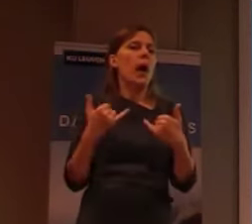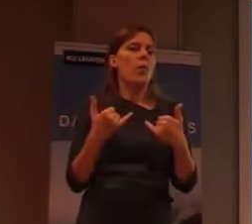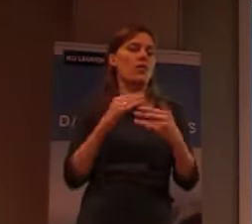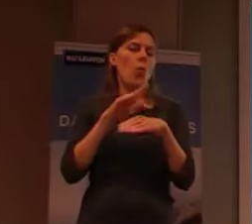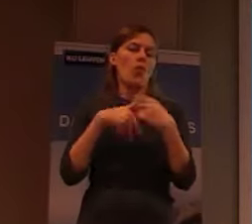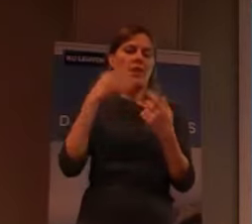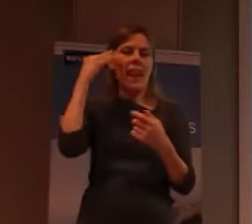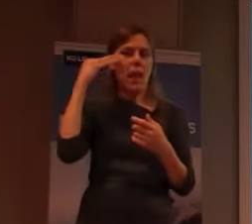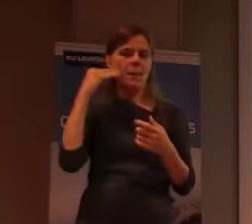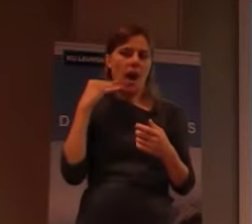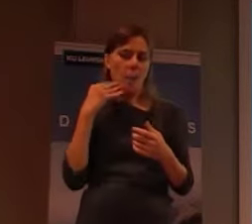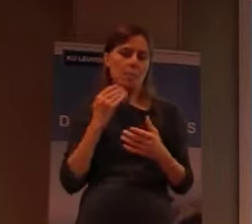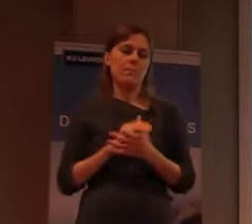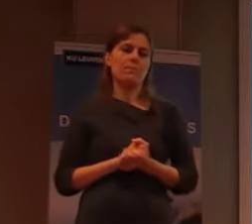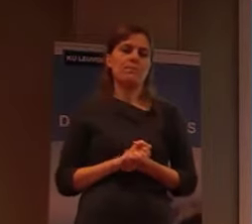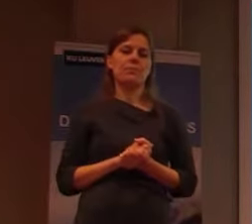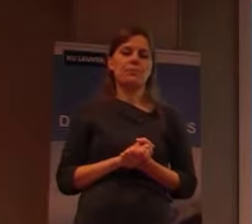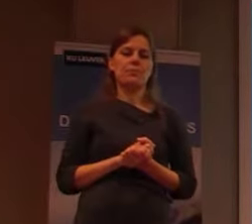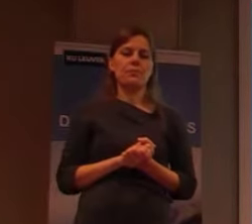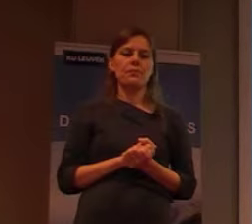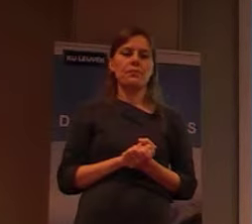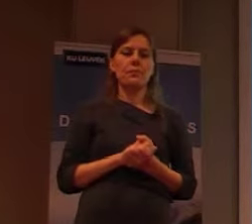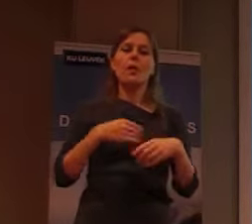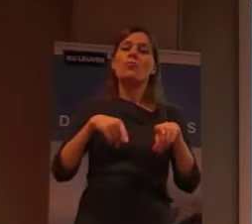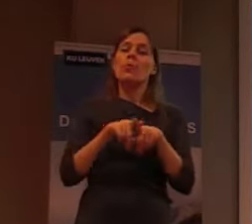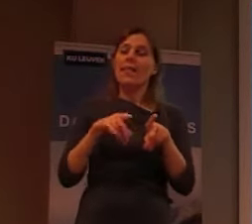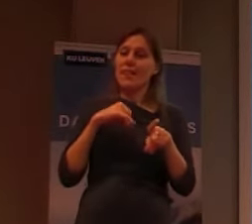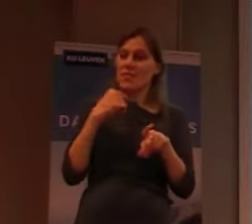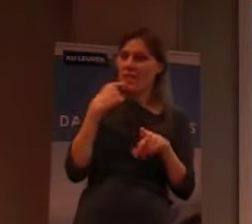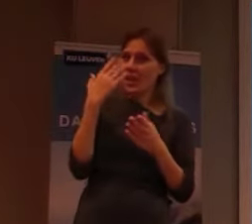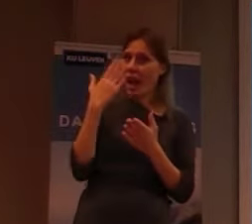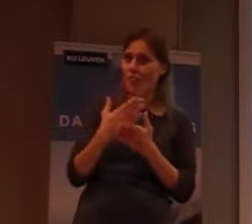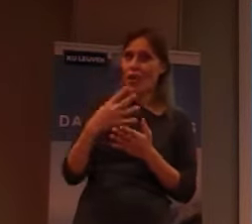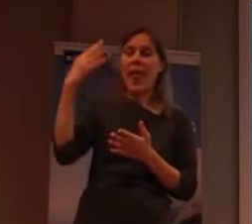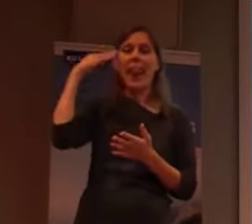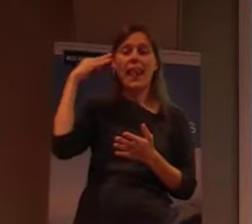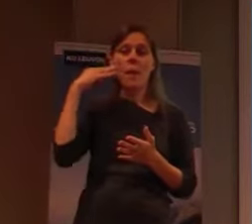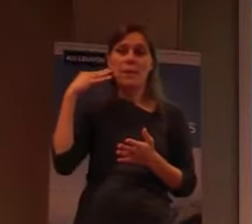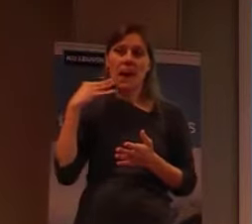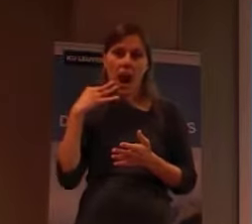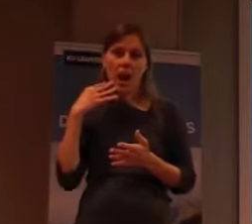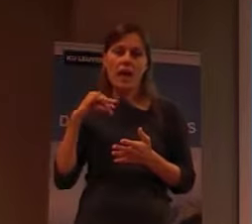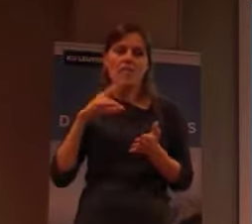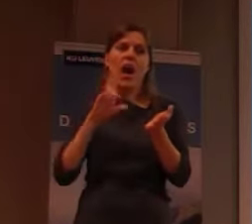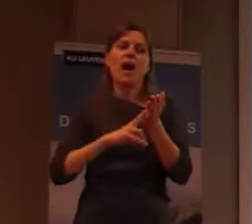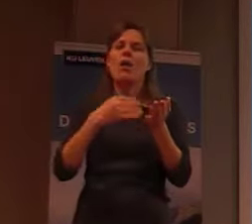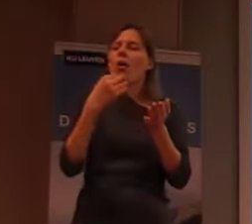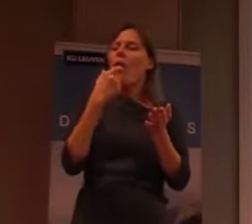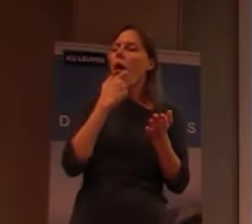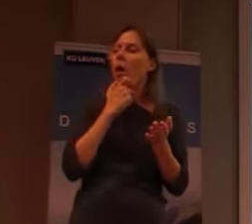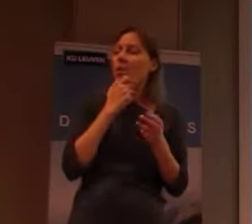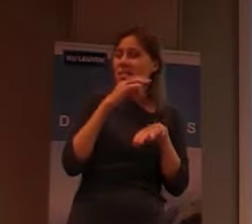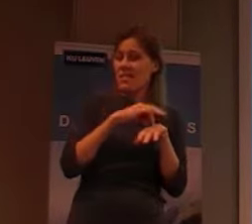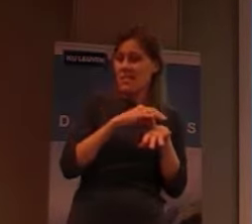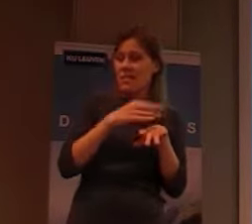Dus, zoals ik al, vroeg, zoals ik daarvoor al zei, ziekte, lepra is een hele oude ziekte, het gaat, terug tot de oudheid, die